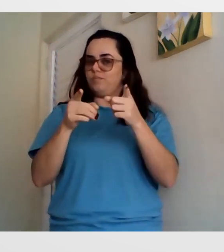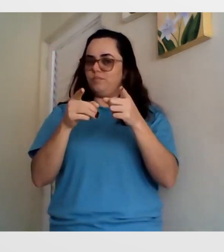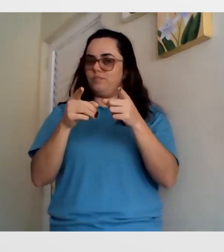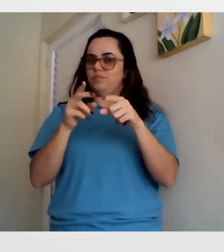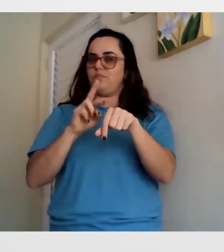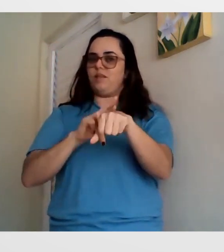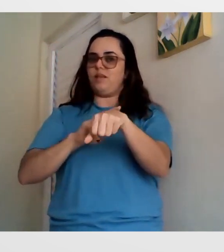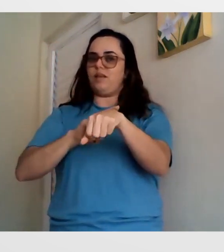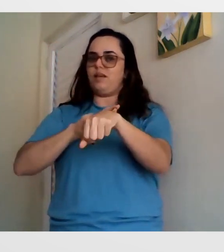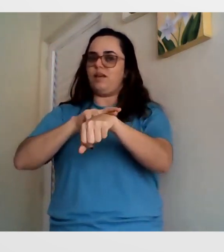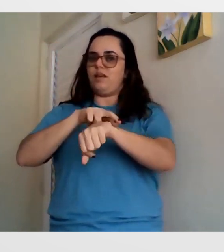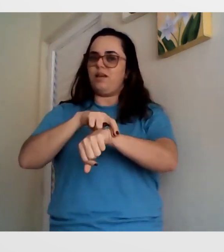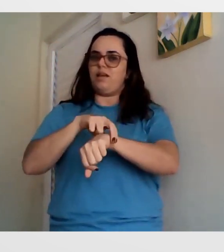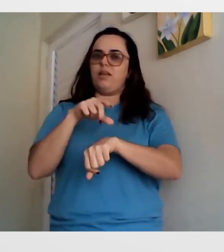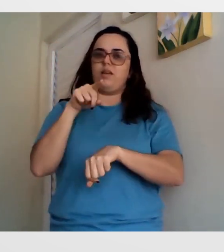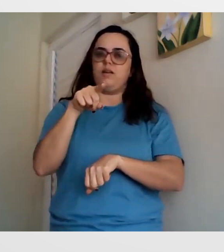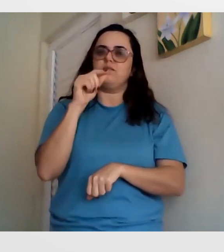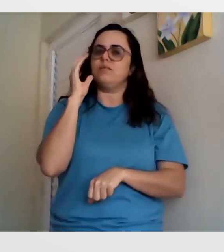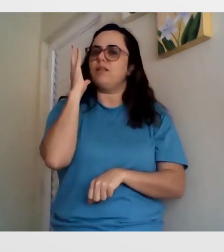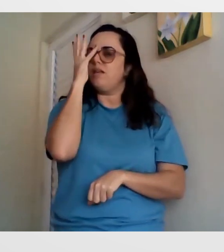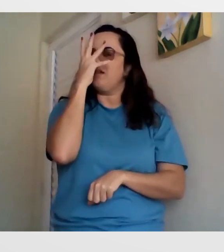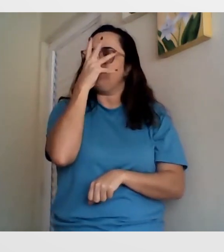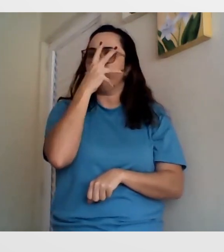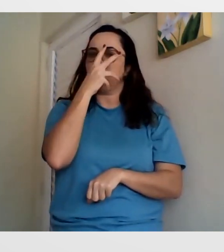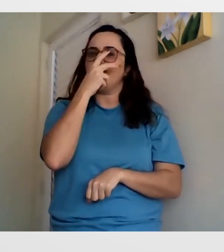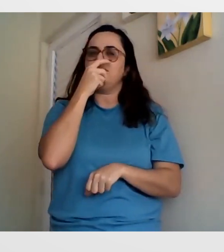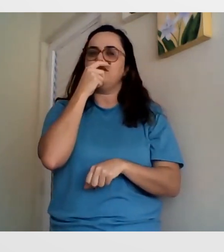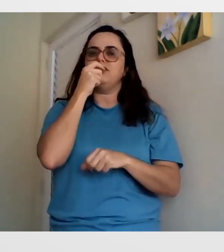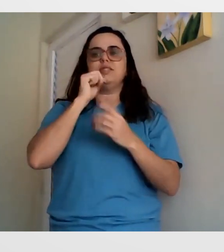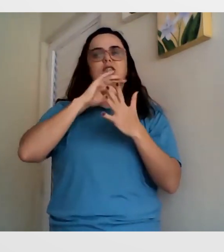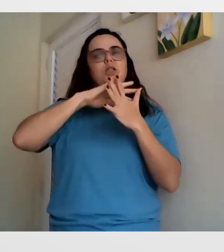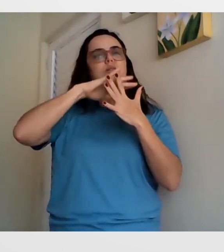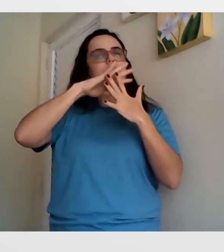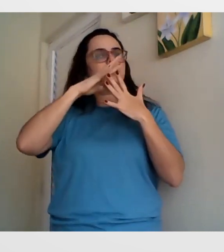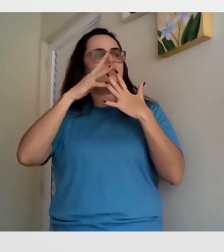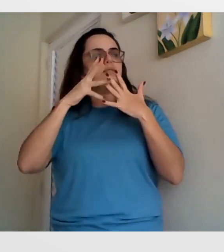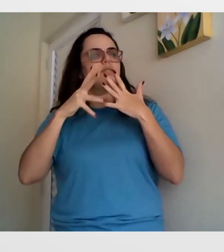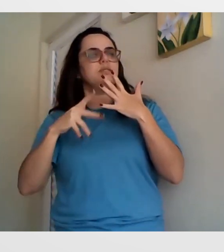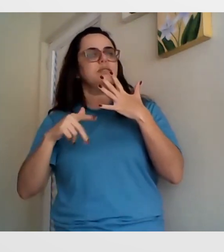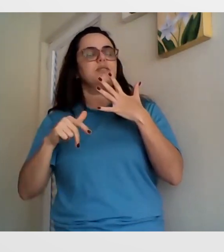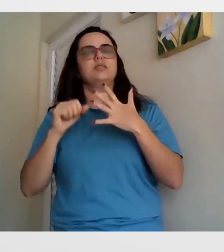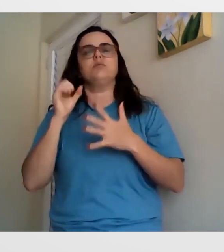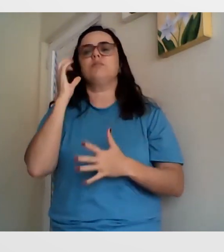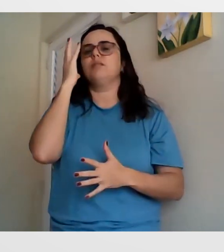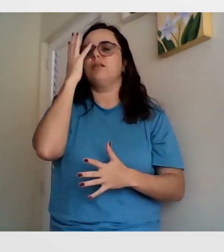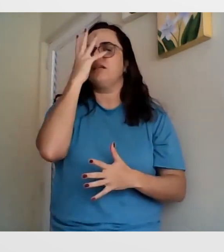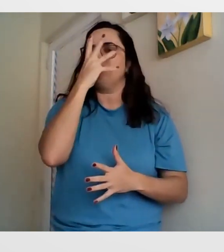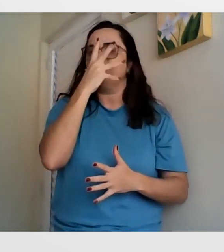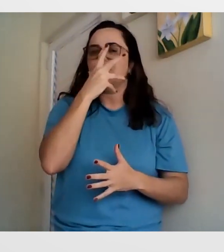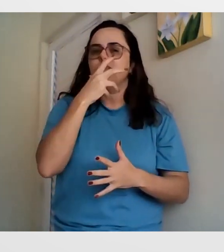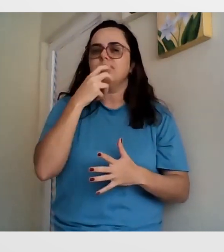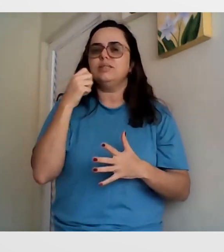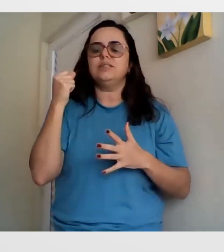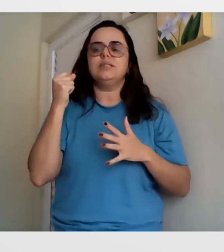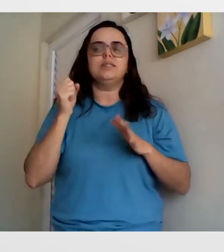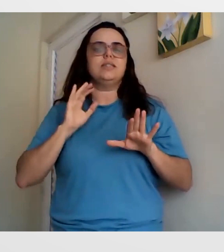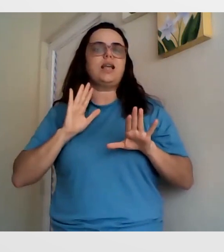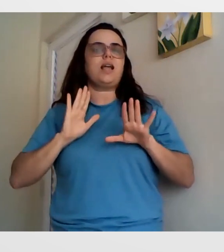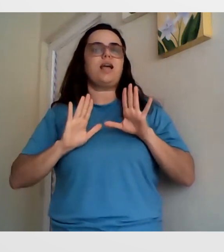professora Raquel também. Nossa, Raquel. Você é linda. Sua Libras é linda. De verdade. Então,